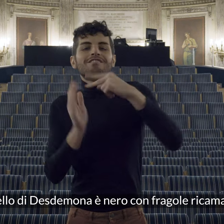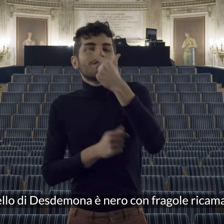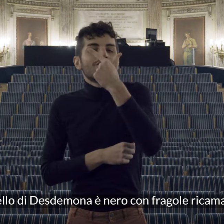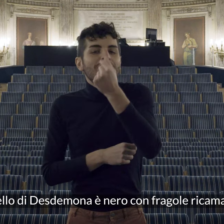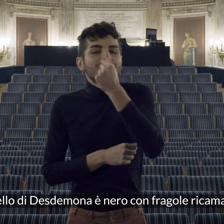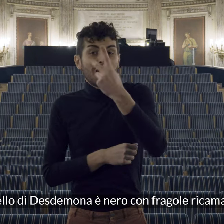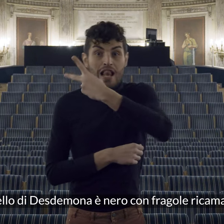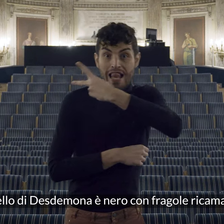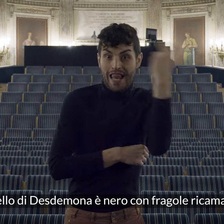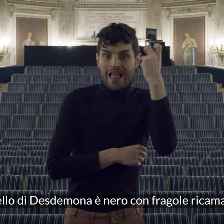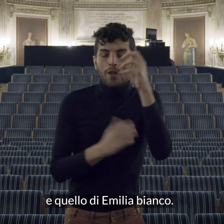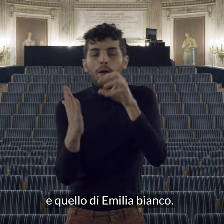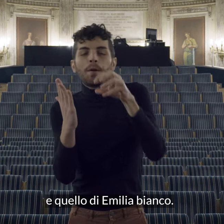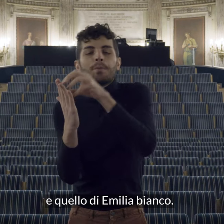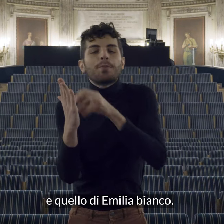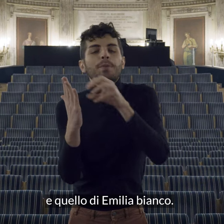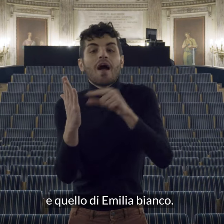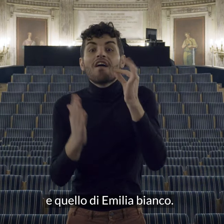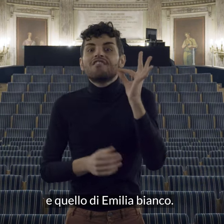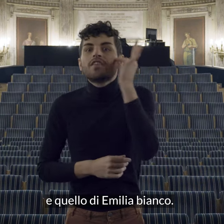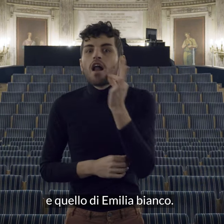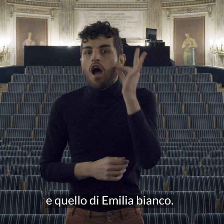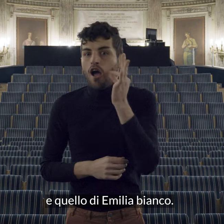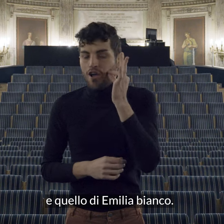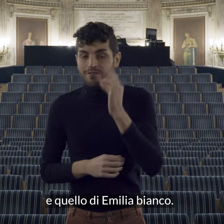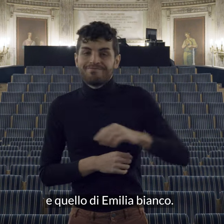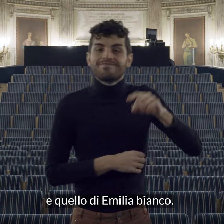fragole ricamate e quello di emilia bianco